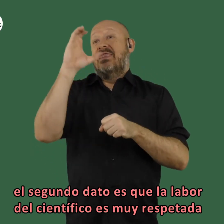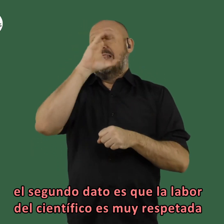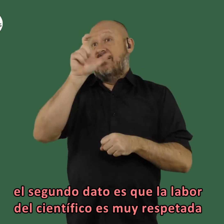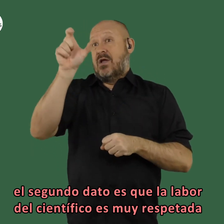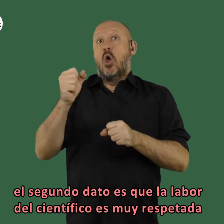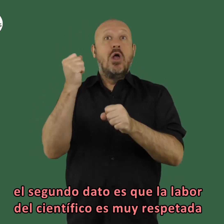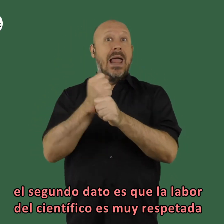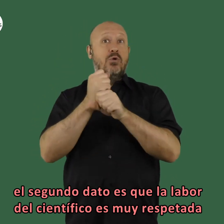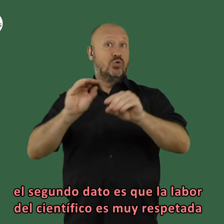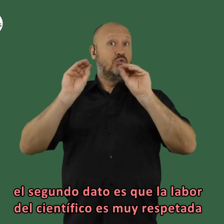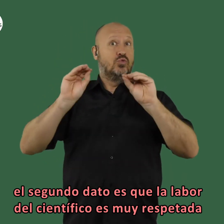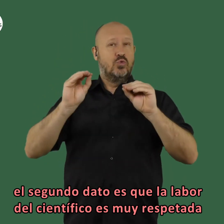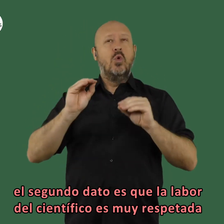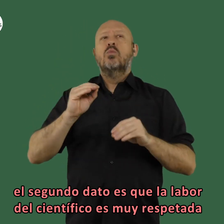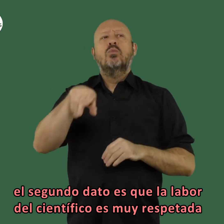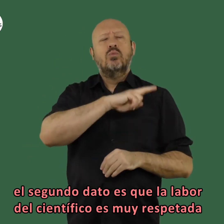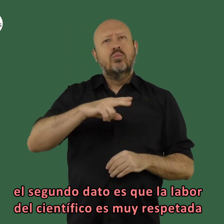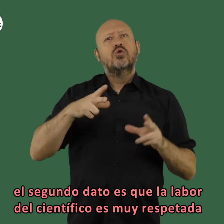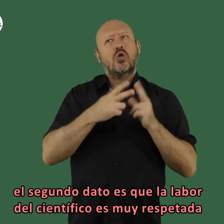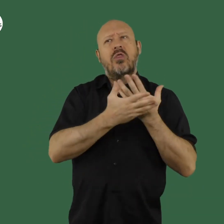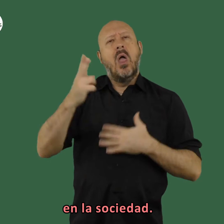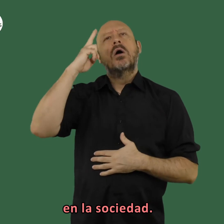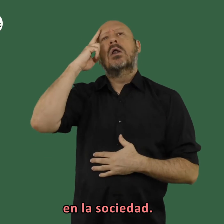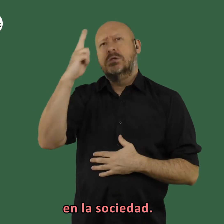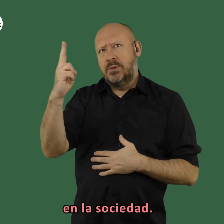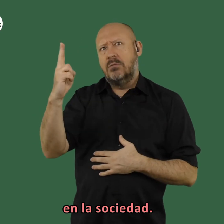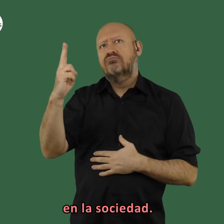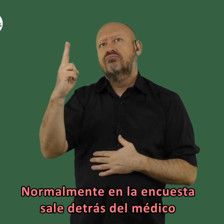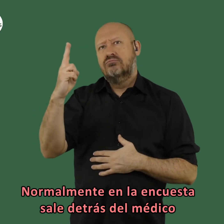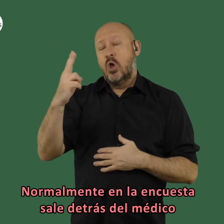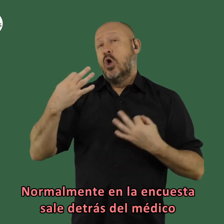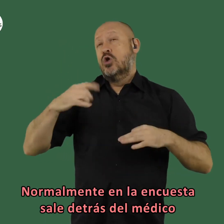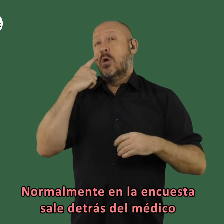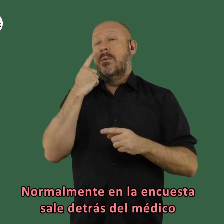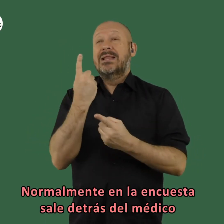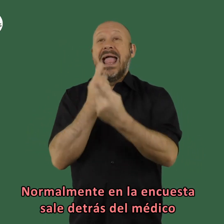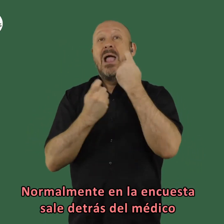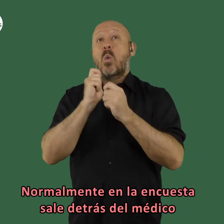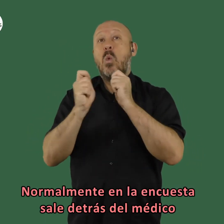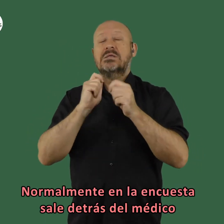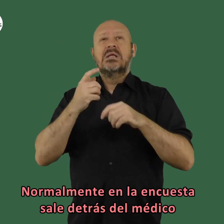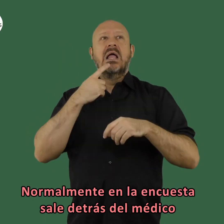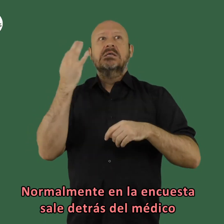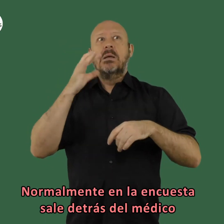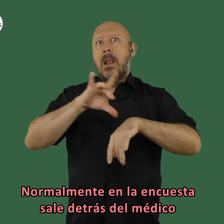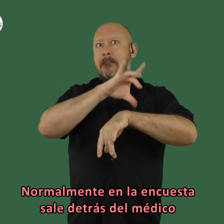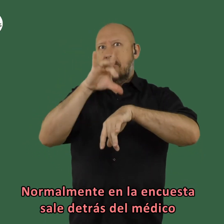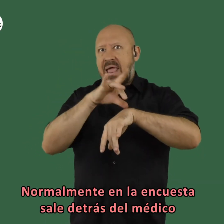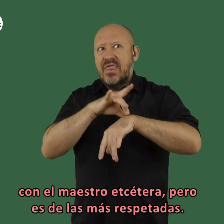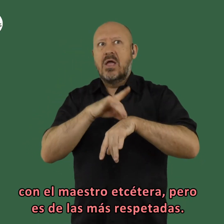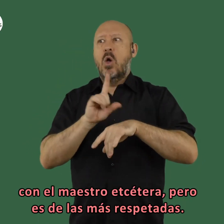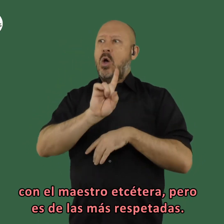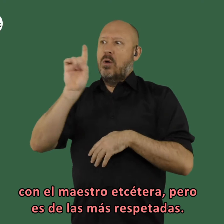la labor del científico es muy respetada en la sociedad normalmente la encuesta sale detrás del